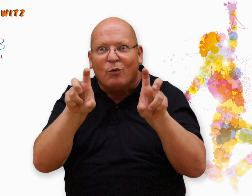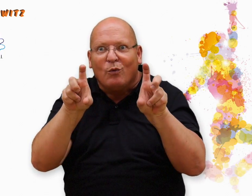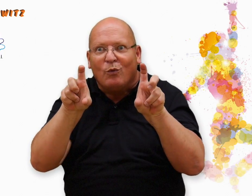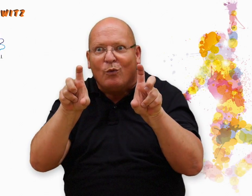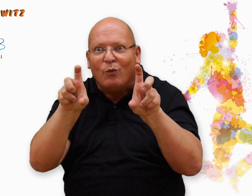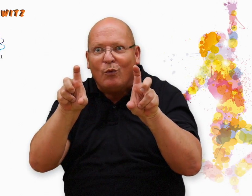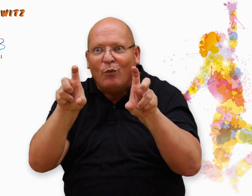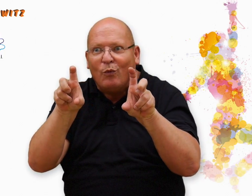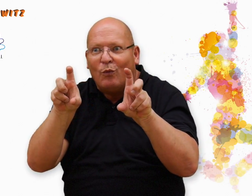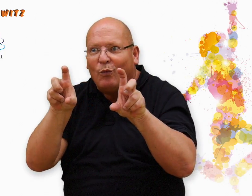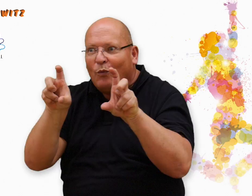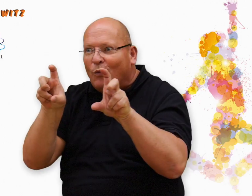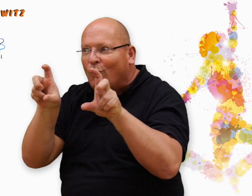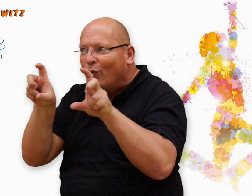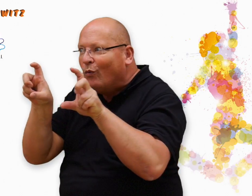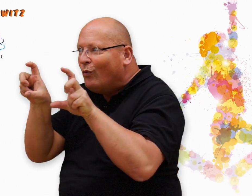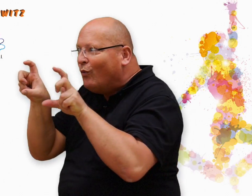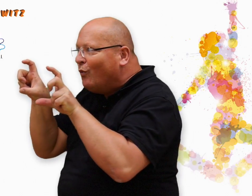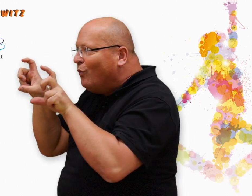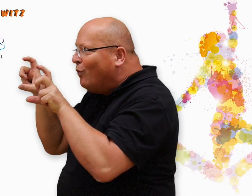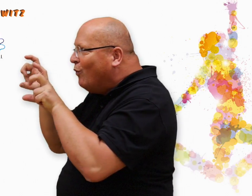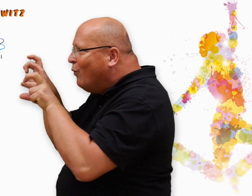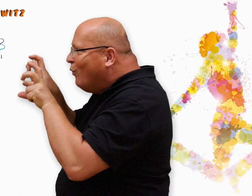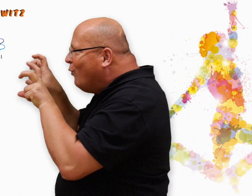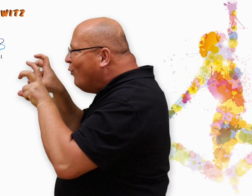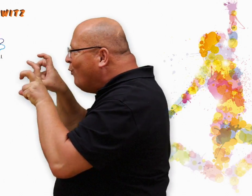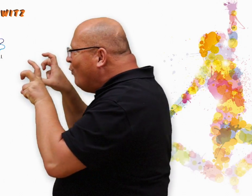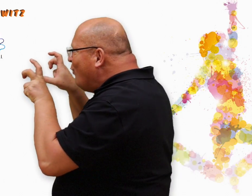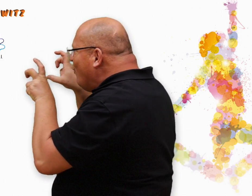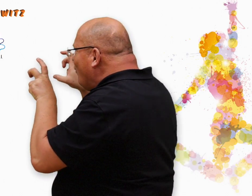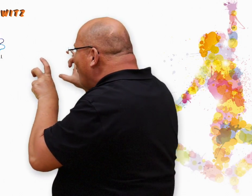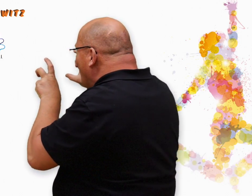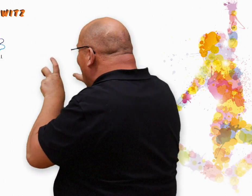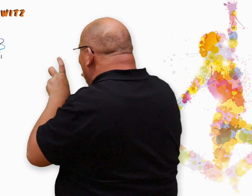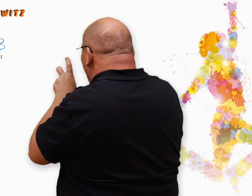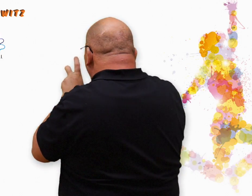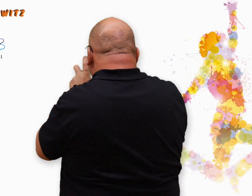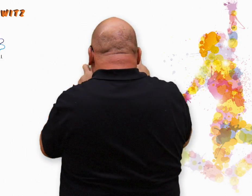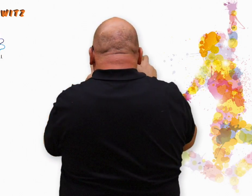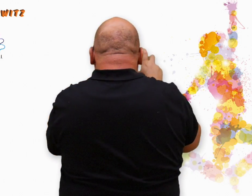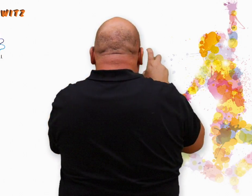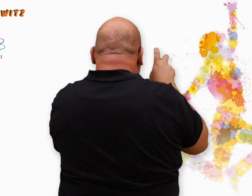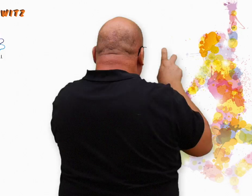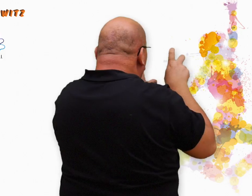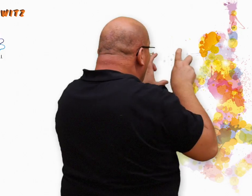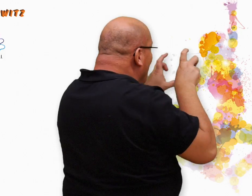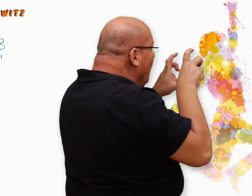Soldat muss sich im Krieg nur auf seine Augen verlassen und dreht sich bei der Verrichtung